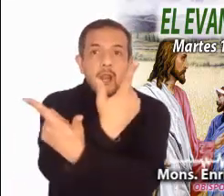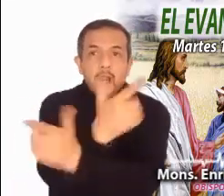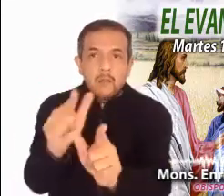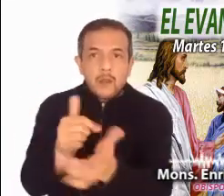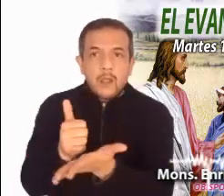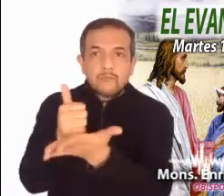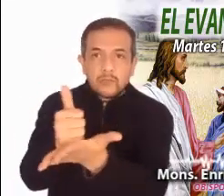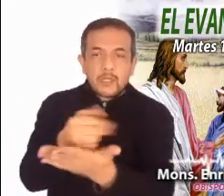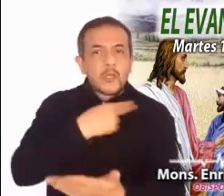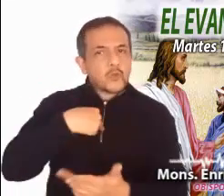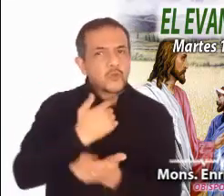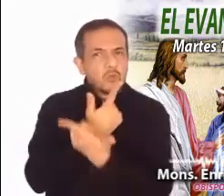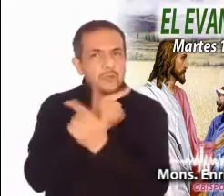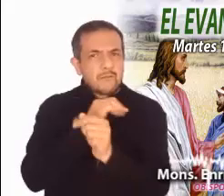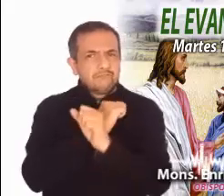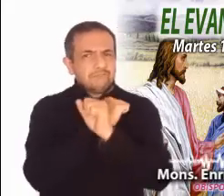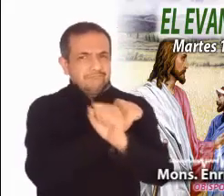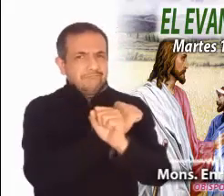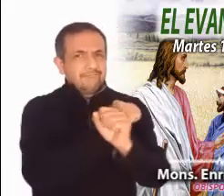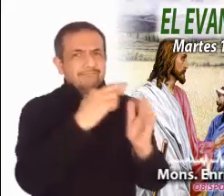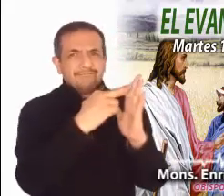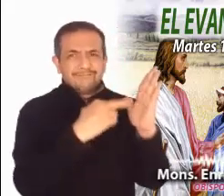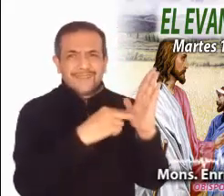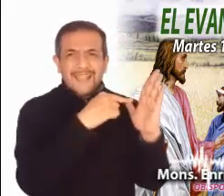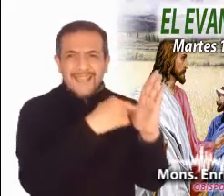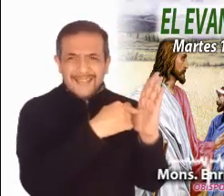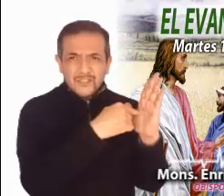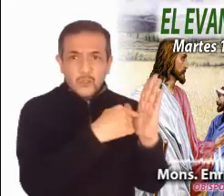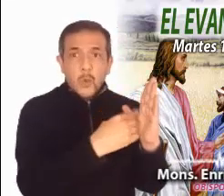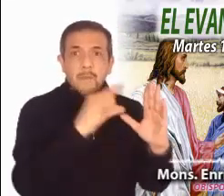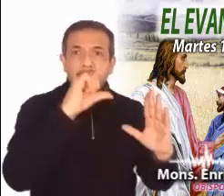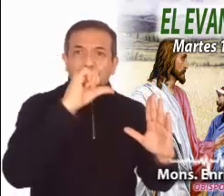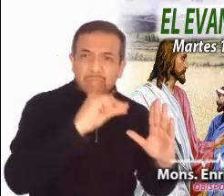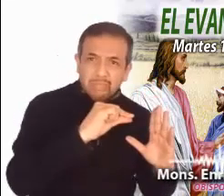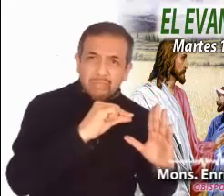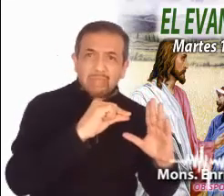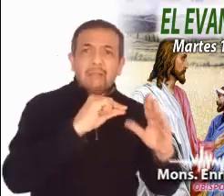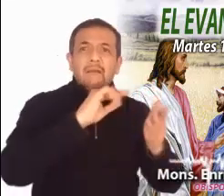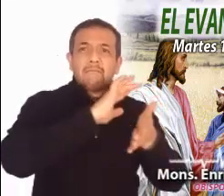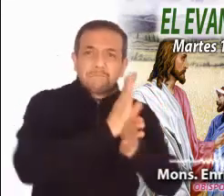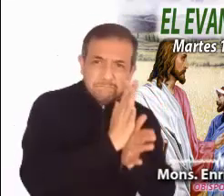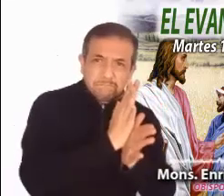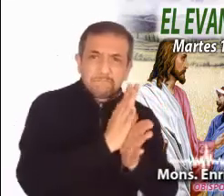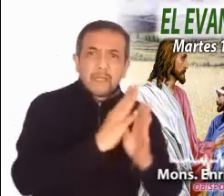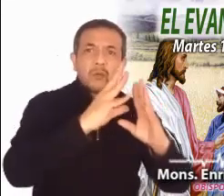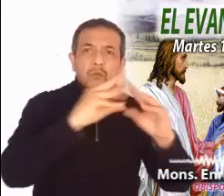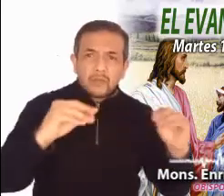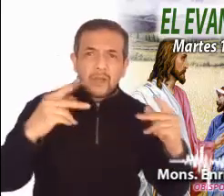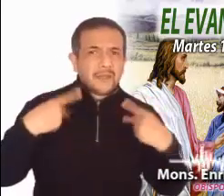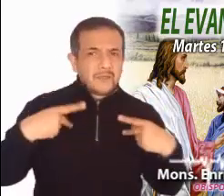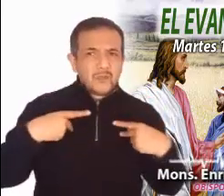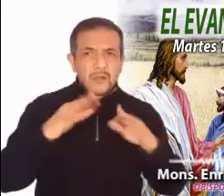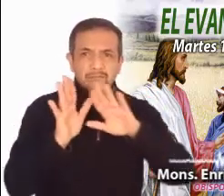liberarnos de estructuras que atan, que denigran, que invisibilizan a las